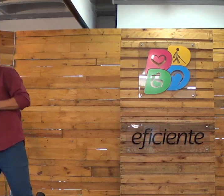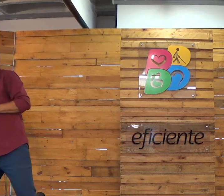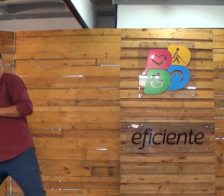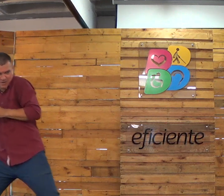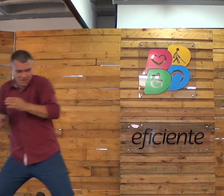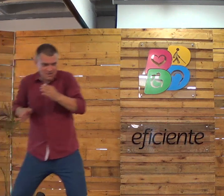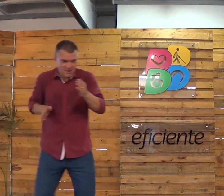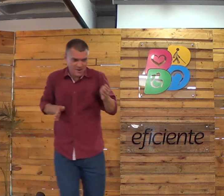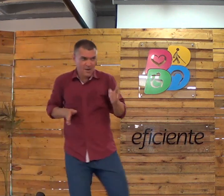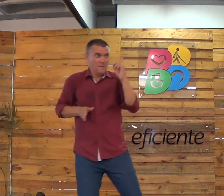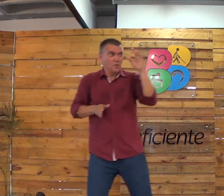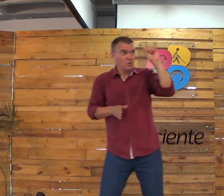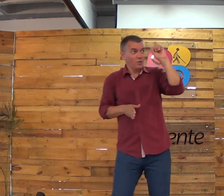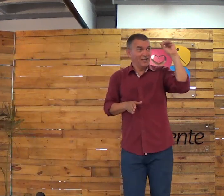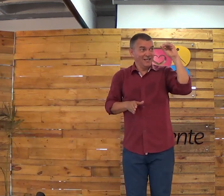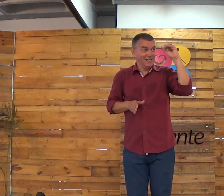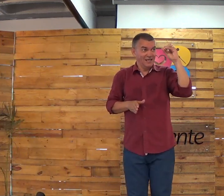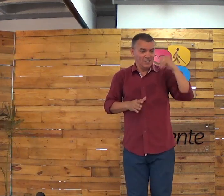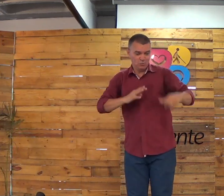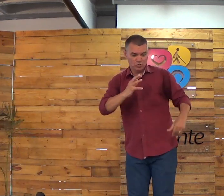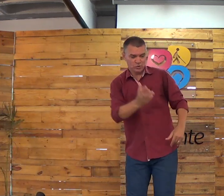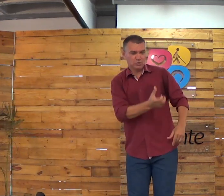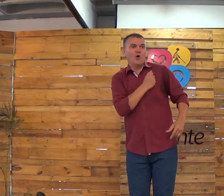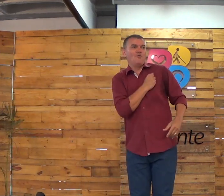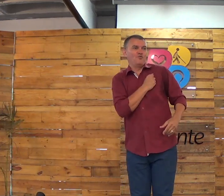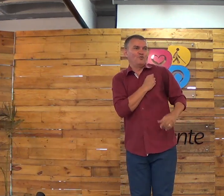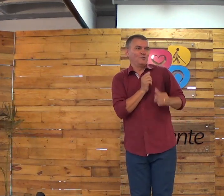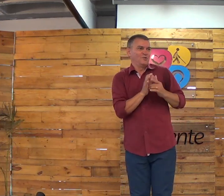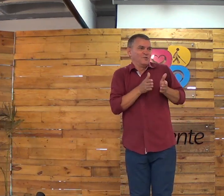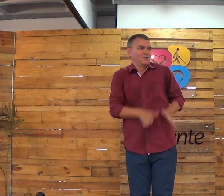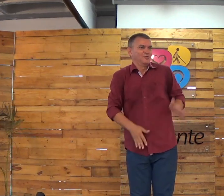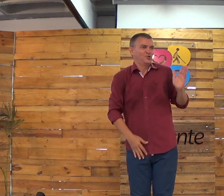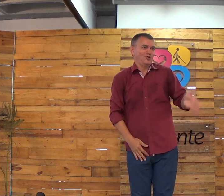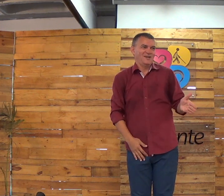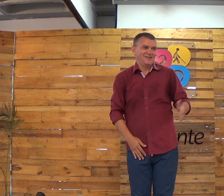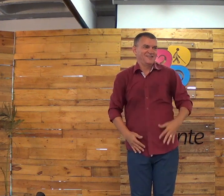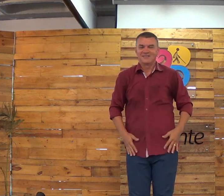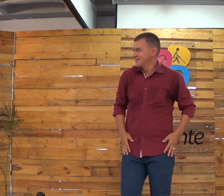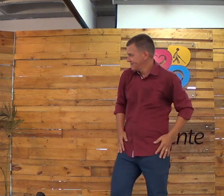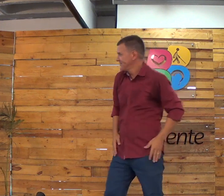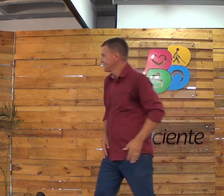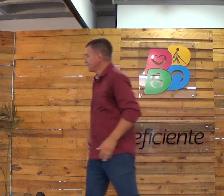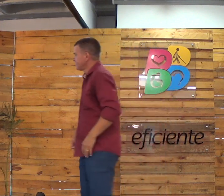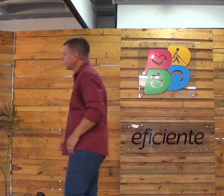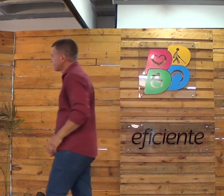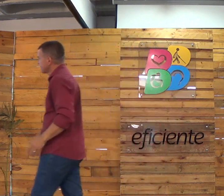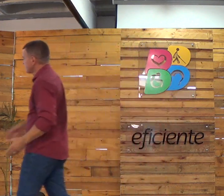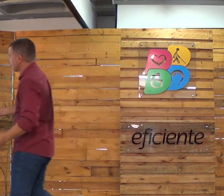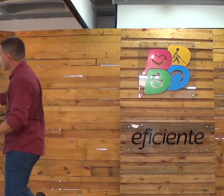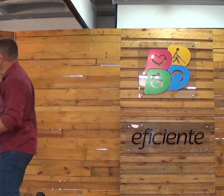Porque eu nasci em 69. Não, perdão. No meu caso eu nasci em 60. Mas em 80, eu nasci de novo.